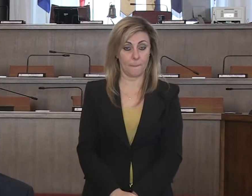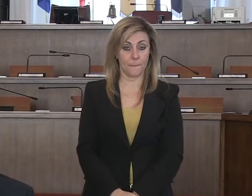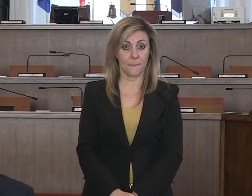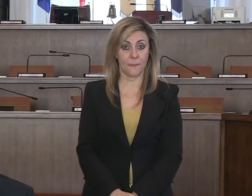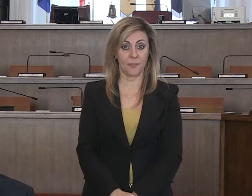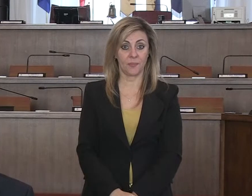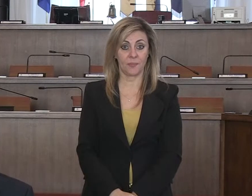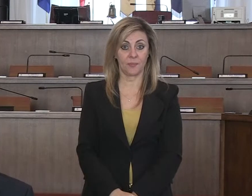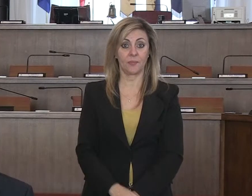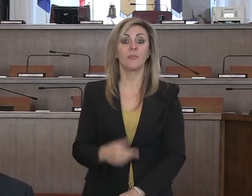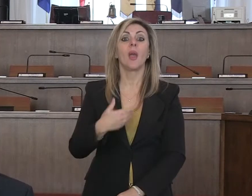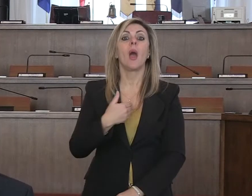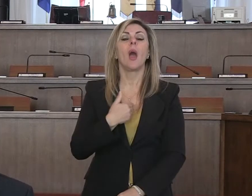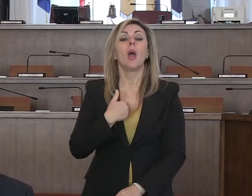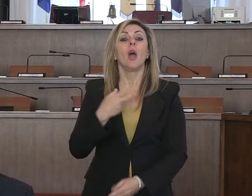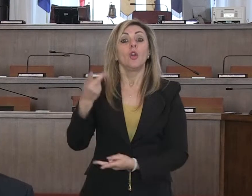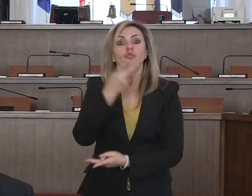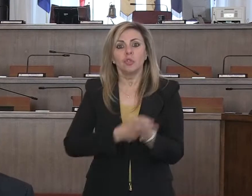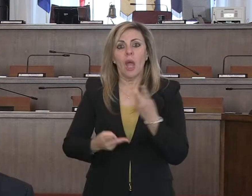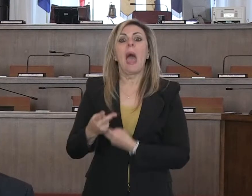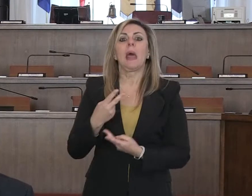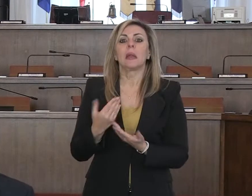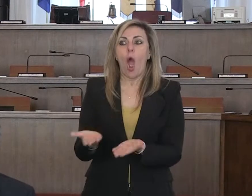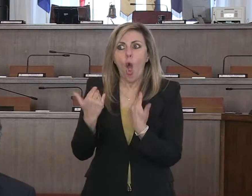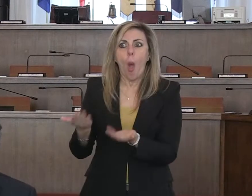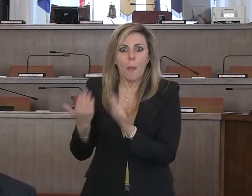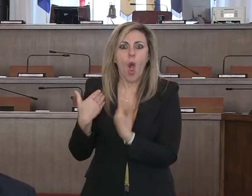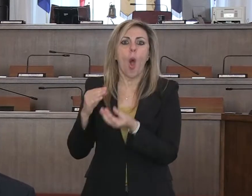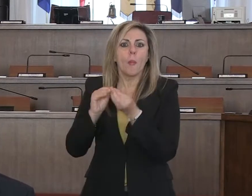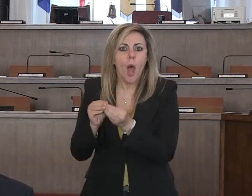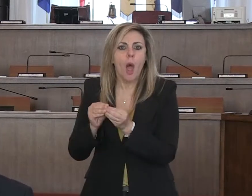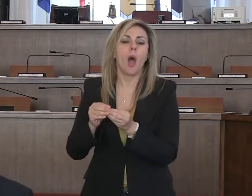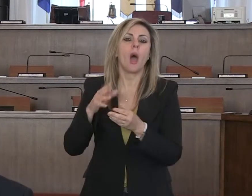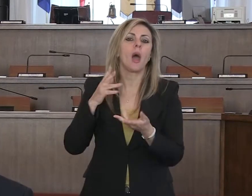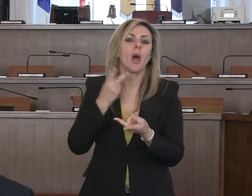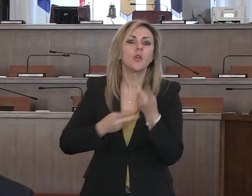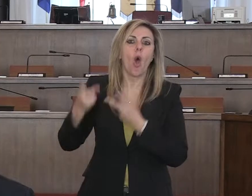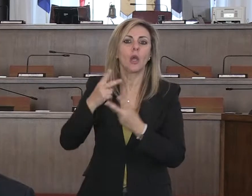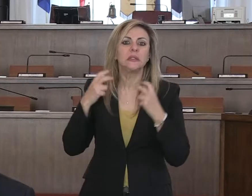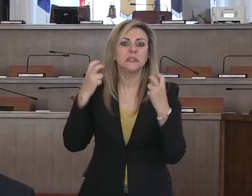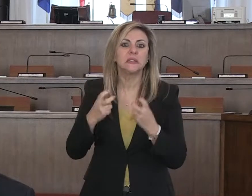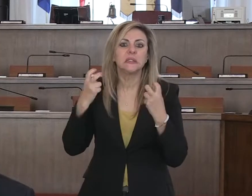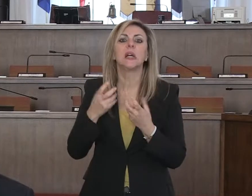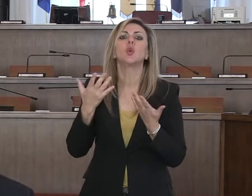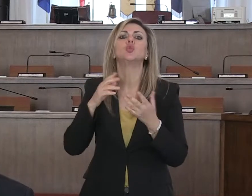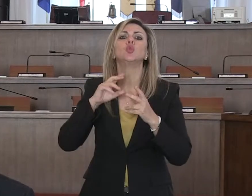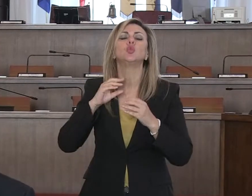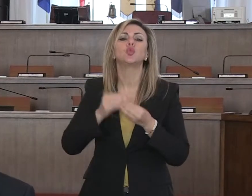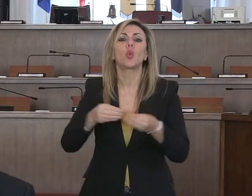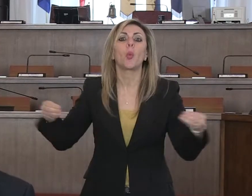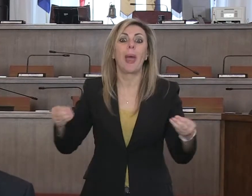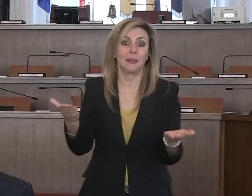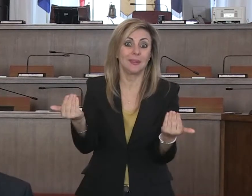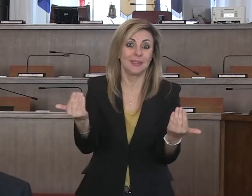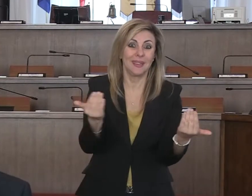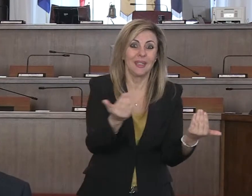Stiamo le perendole sul mercato e attraverso contatti diretti che abbiamo con il nostro staff, delle